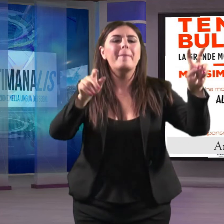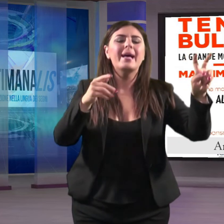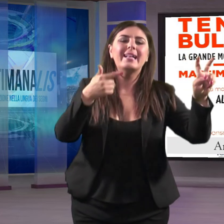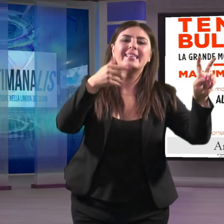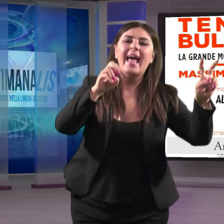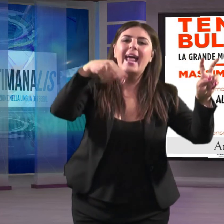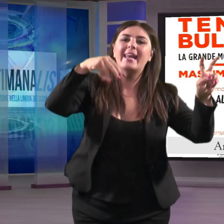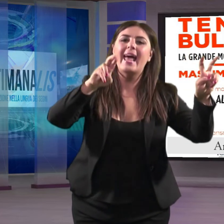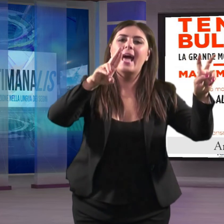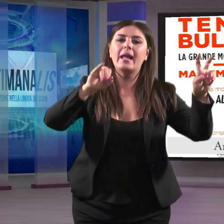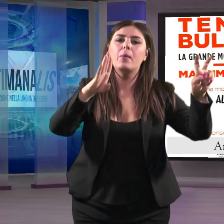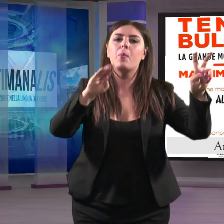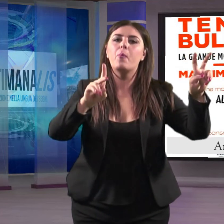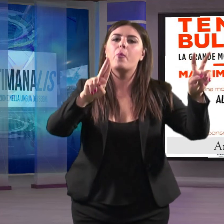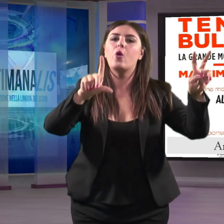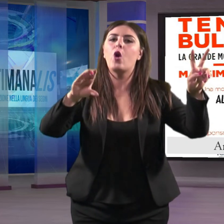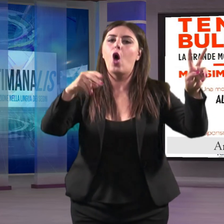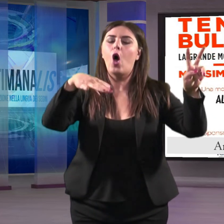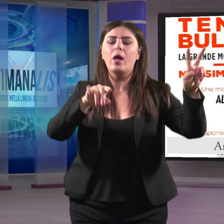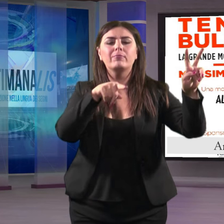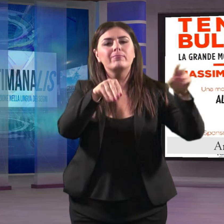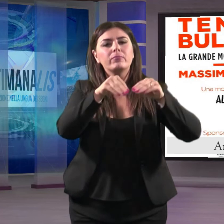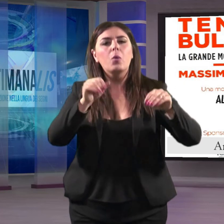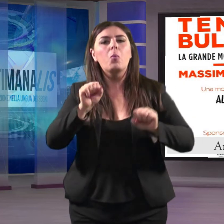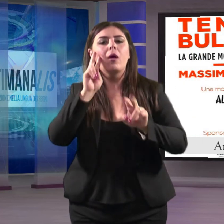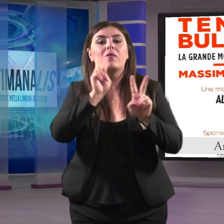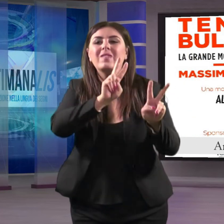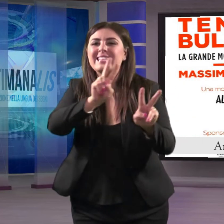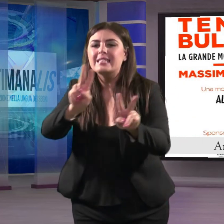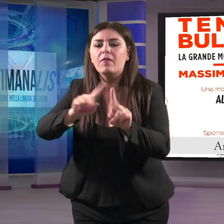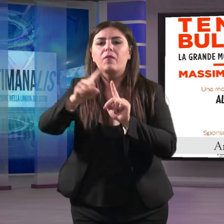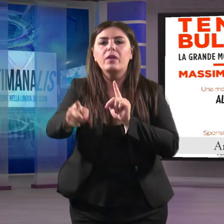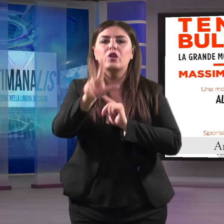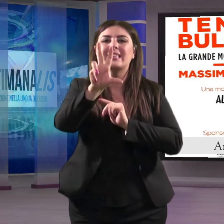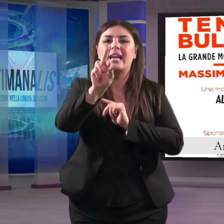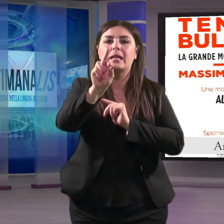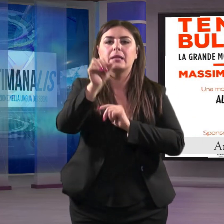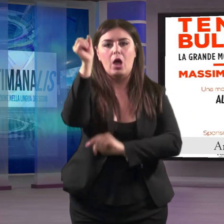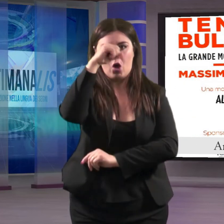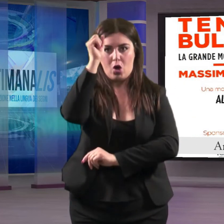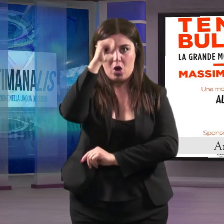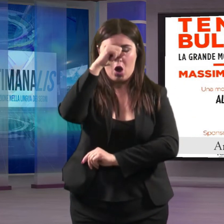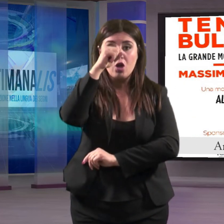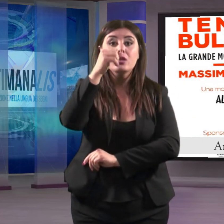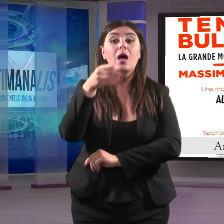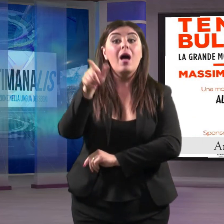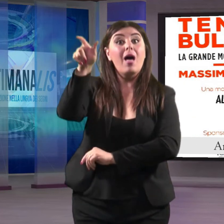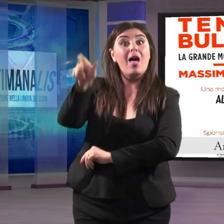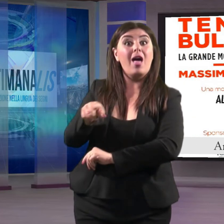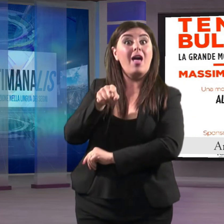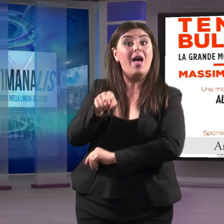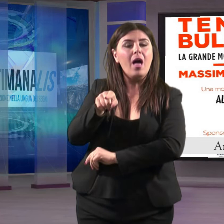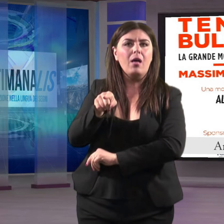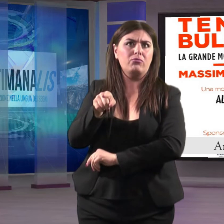Altrove, la rassegna che sarà possibile visitare fino al 30 agosto. Massimo Sirelli da